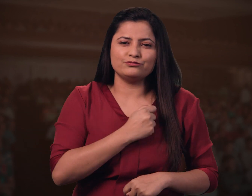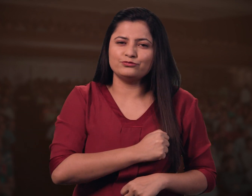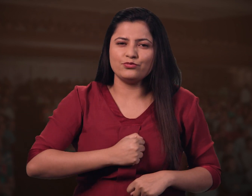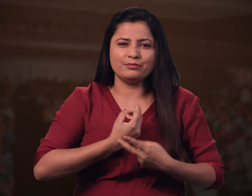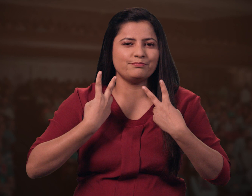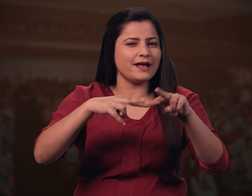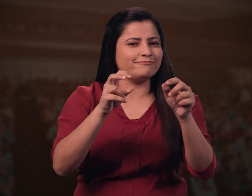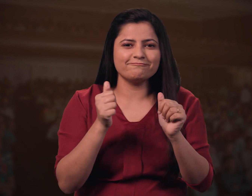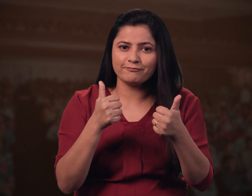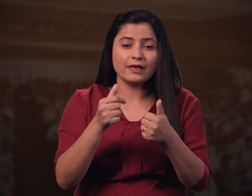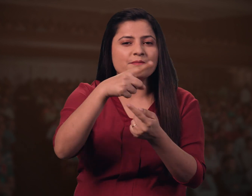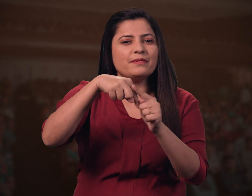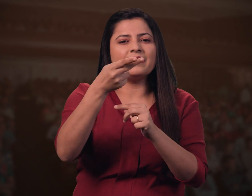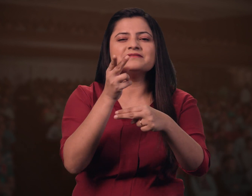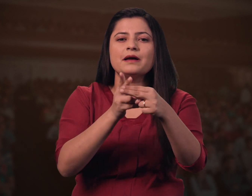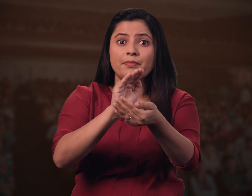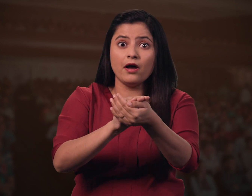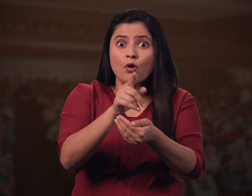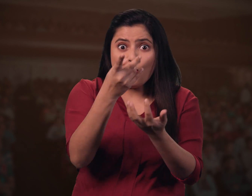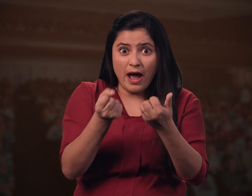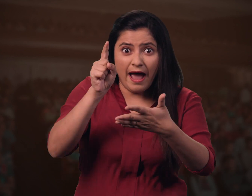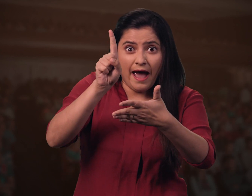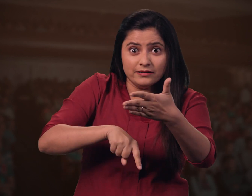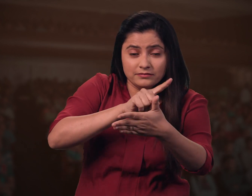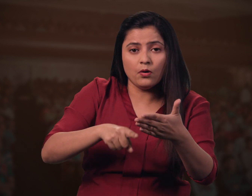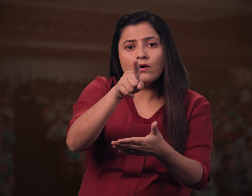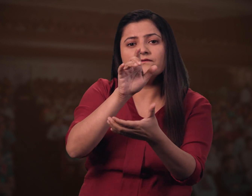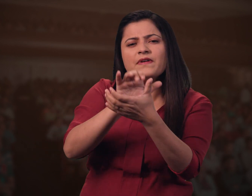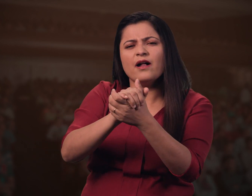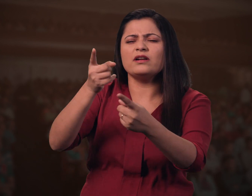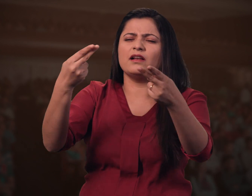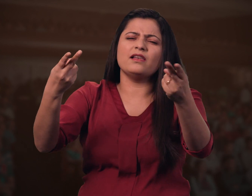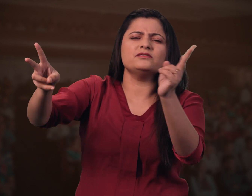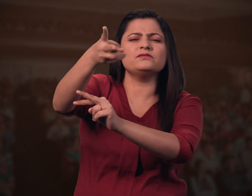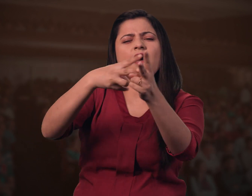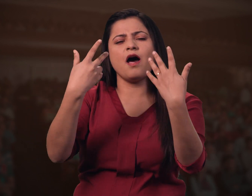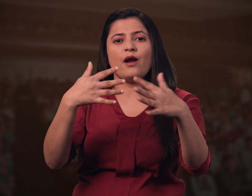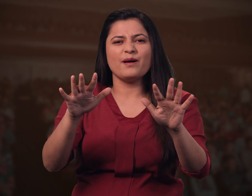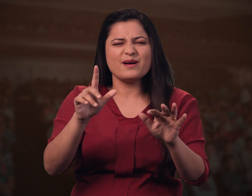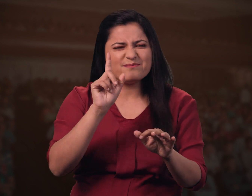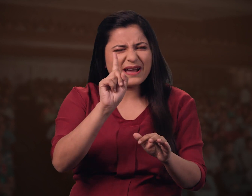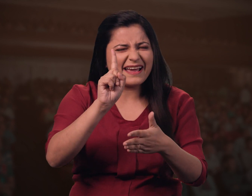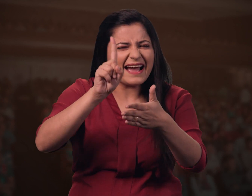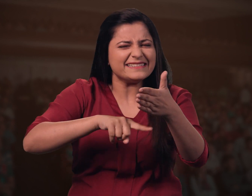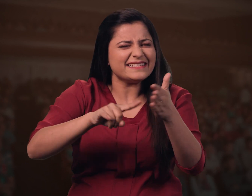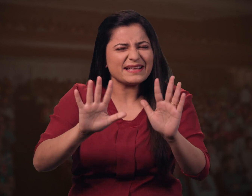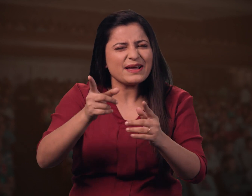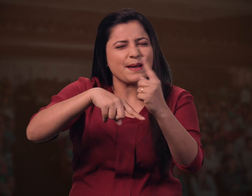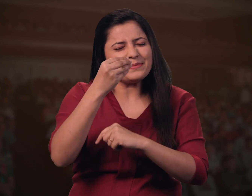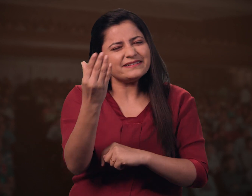પાચા આપ્શે નહી જો તમે ટિકીટ કાંસલ કરવાઈ છો તો તમે તમે તમારા મિત્રા થ્વા અન્યા કોઈ ને પડા આપી શકો છો પીસ કઈંસલ ને કરતા